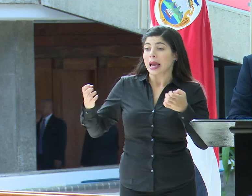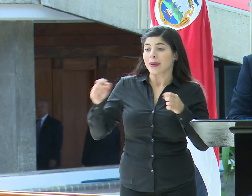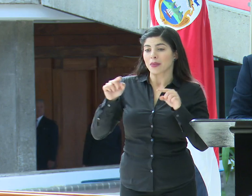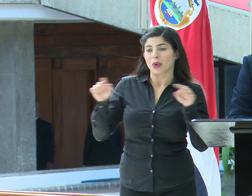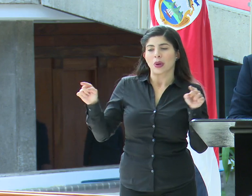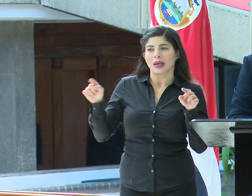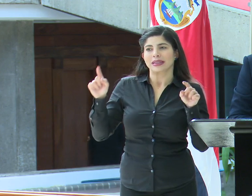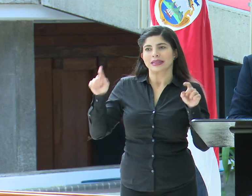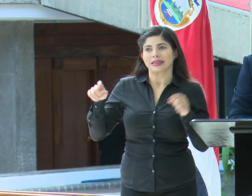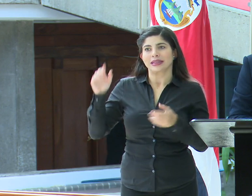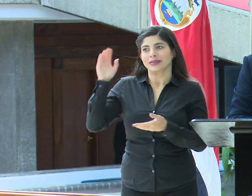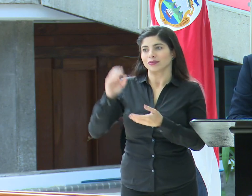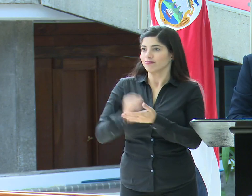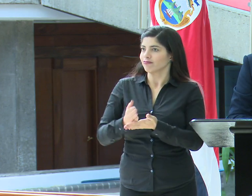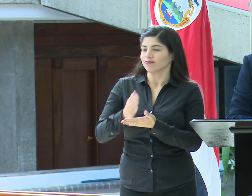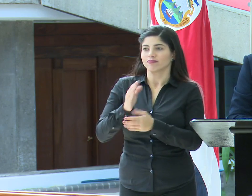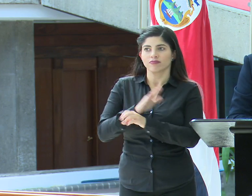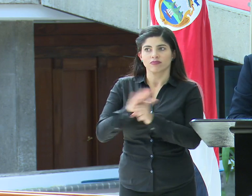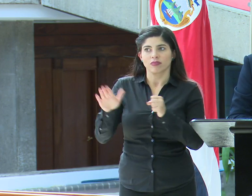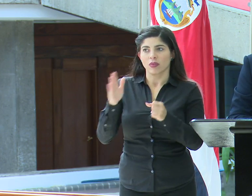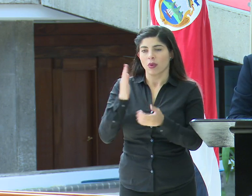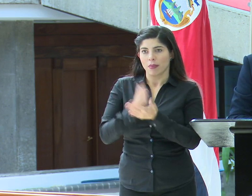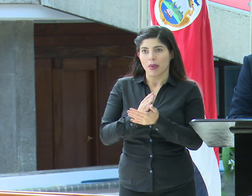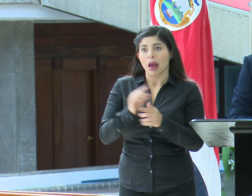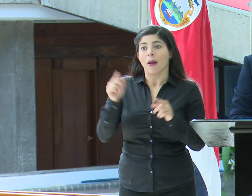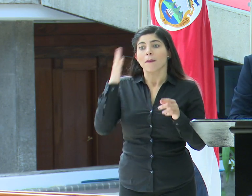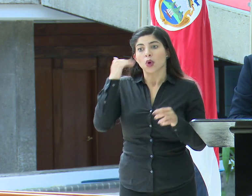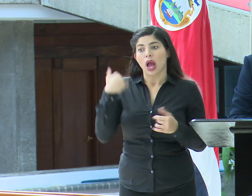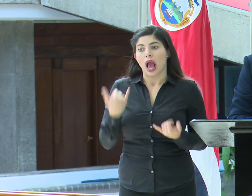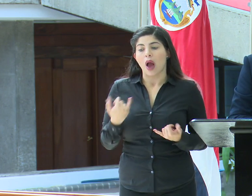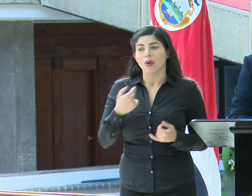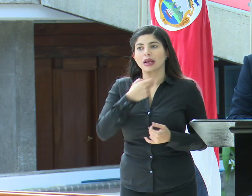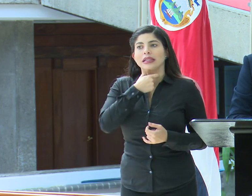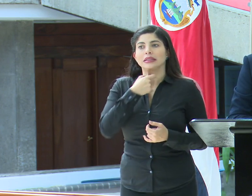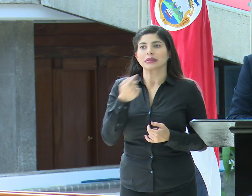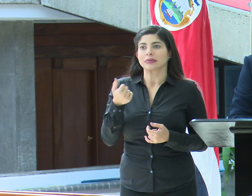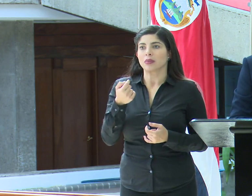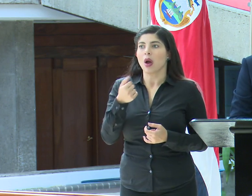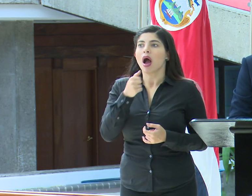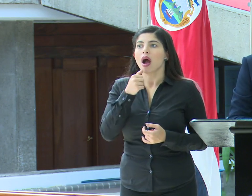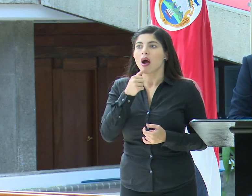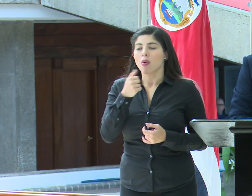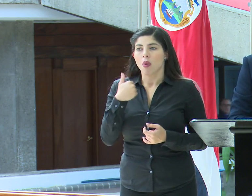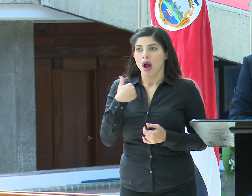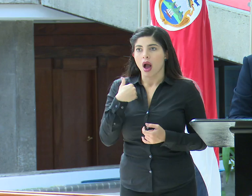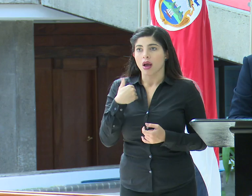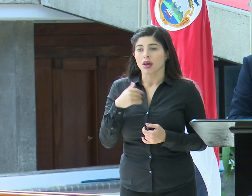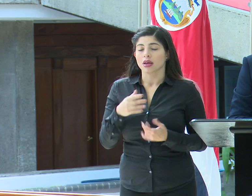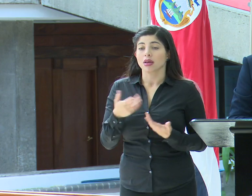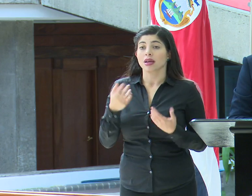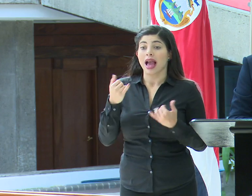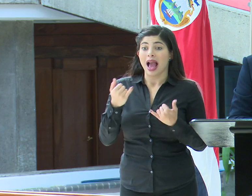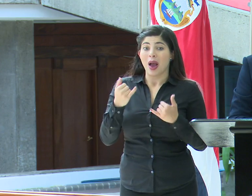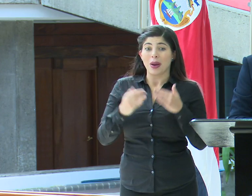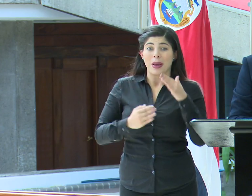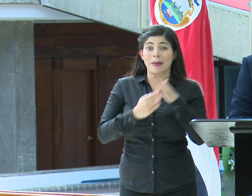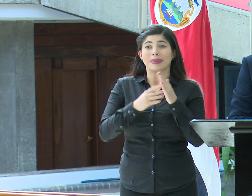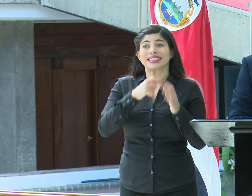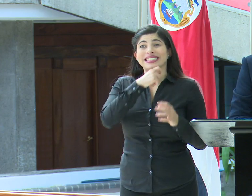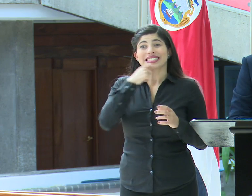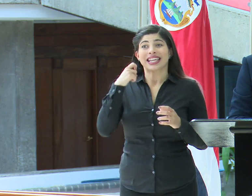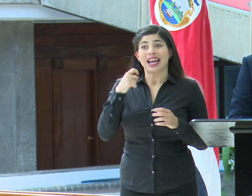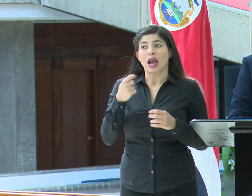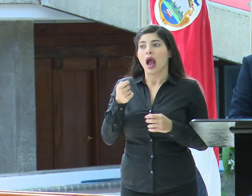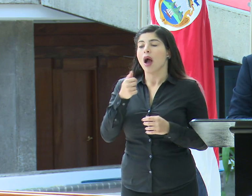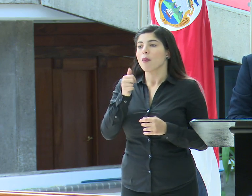detenidas totalmente, ya que pues tenemos un déficit hídrico. Estamos, como lo dije anteriormente, en el pico de la época seca y